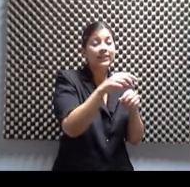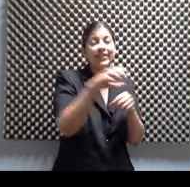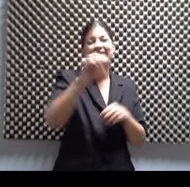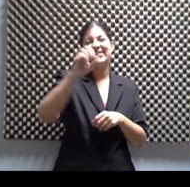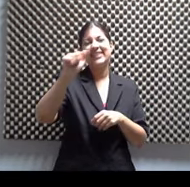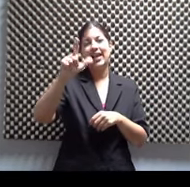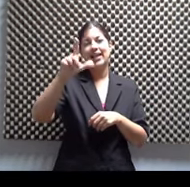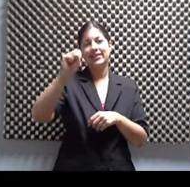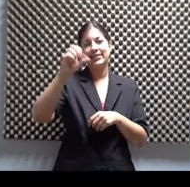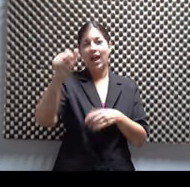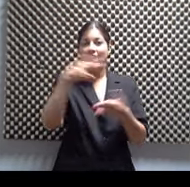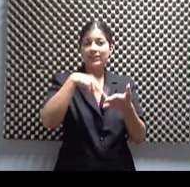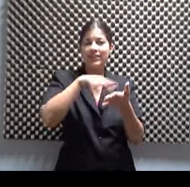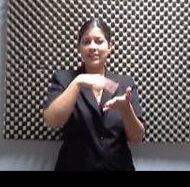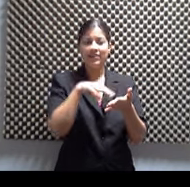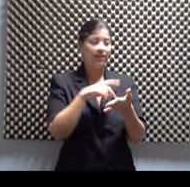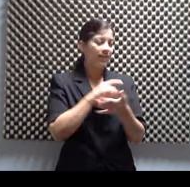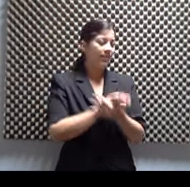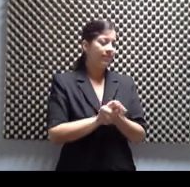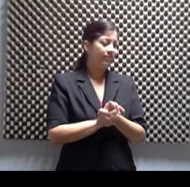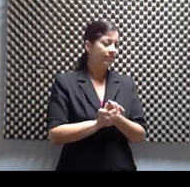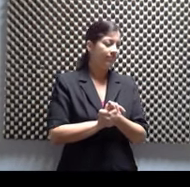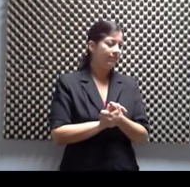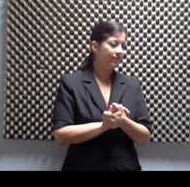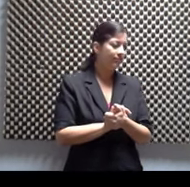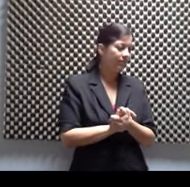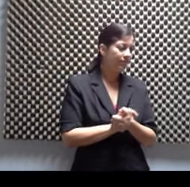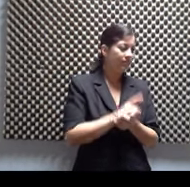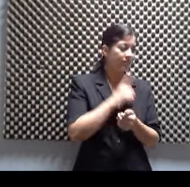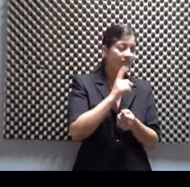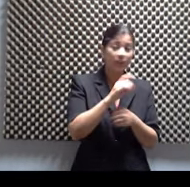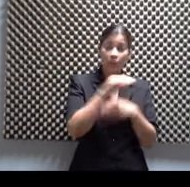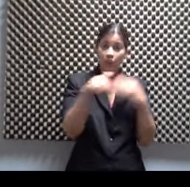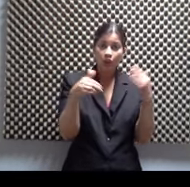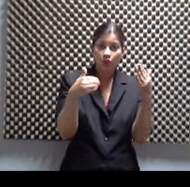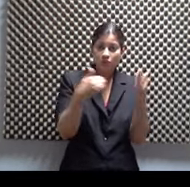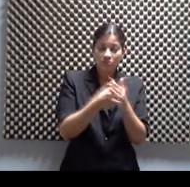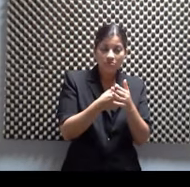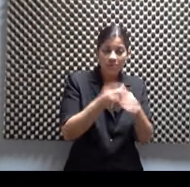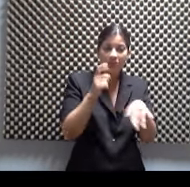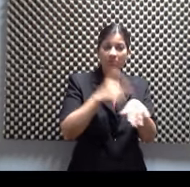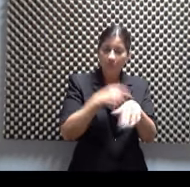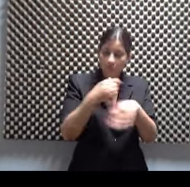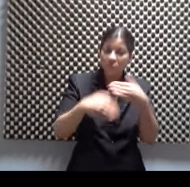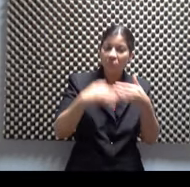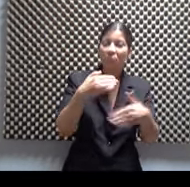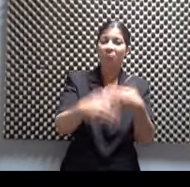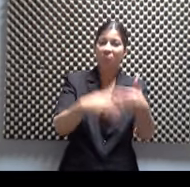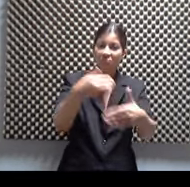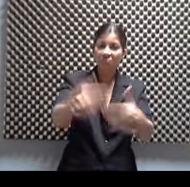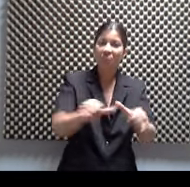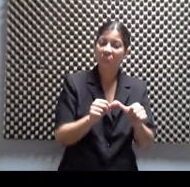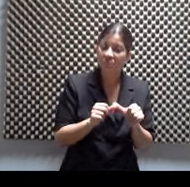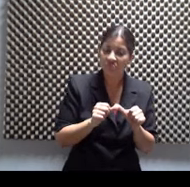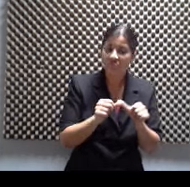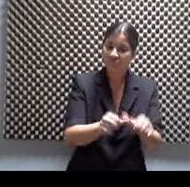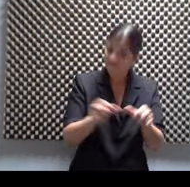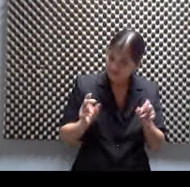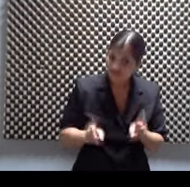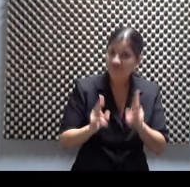Interesantísimo. Es una producción de estas que está todo up tempo. Está continuamente corriendo, acelerada. Y en